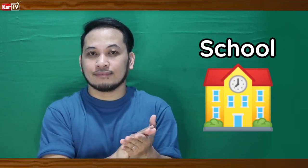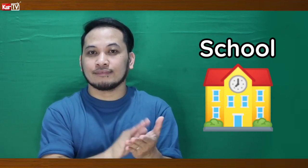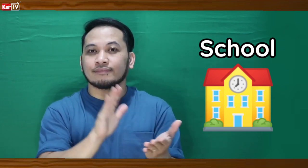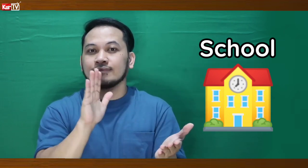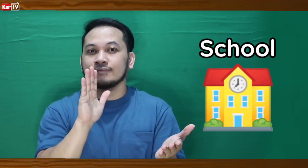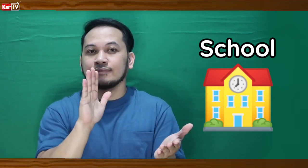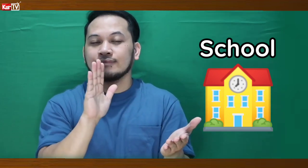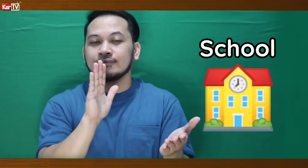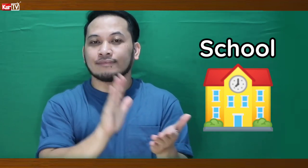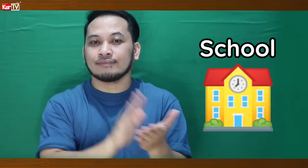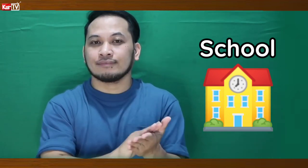Okay,